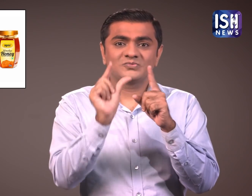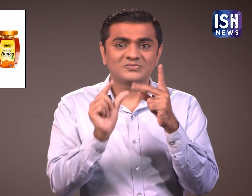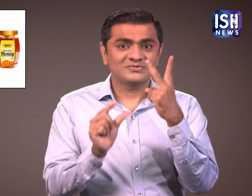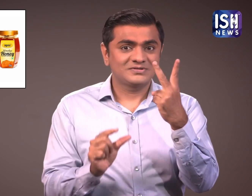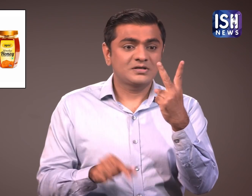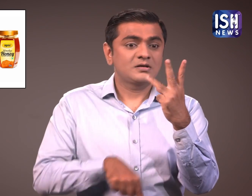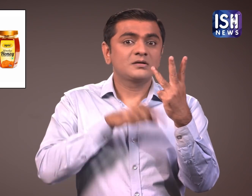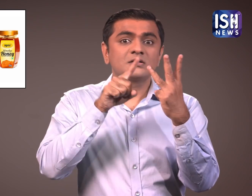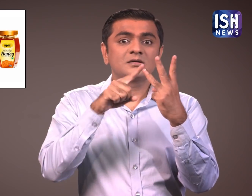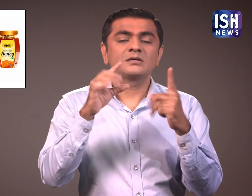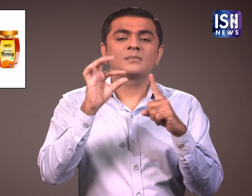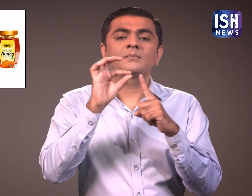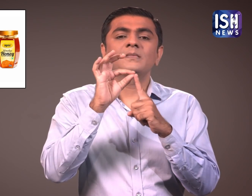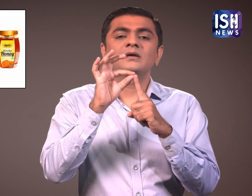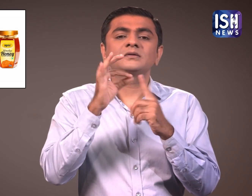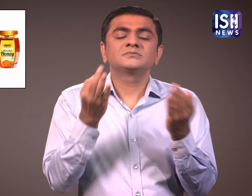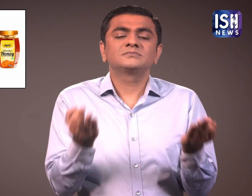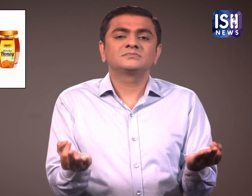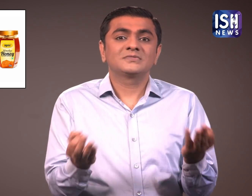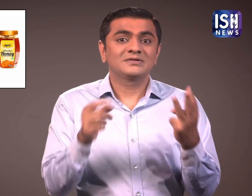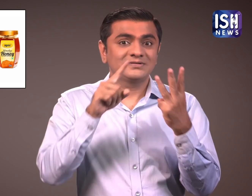कम्पनियों के शहद कम गुनवत्ता के है।